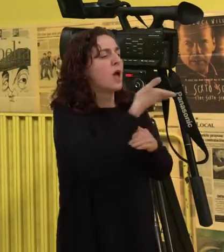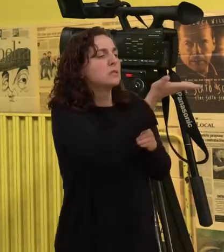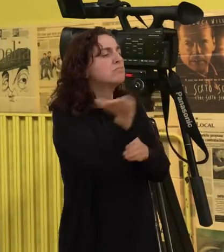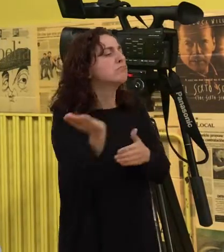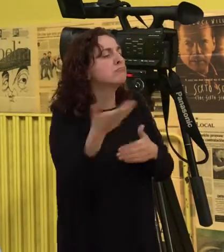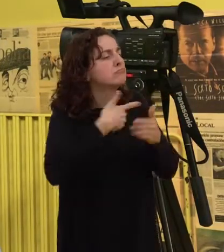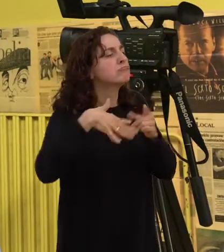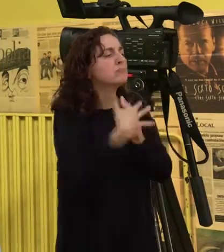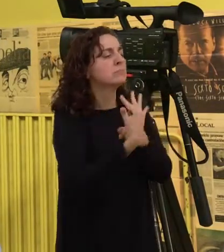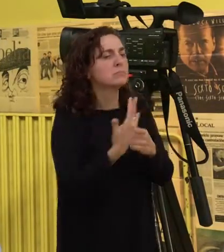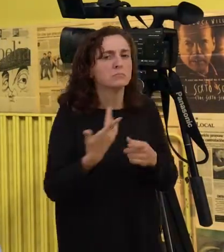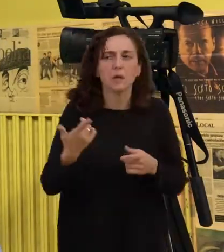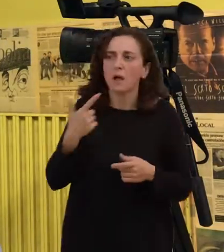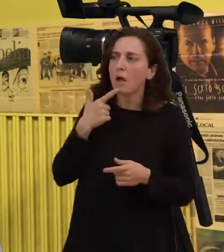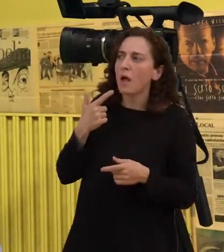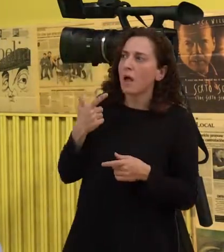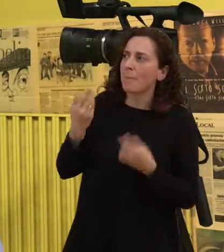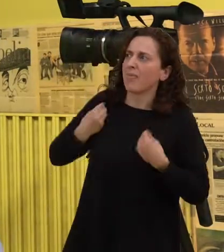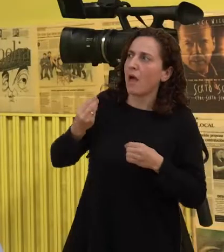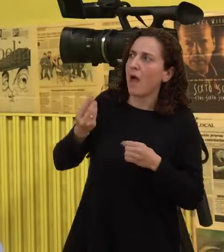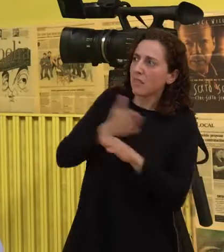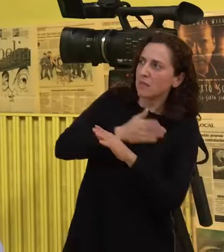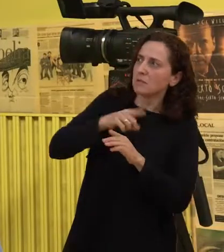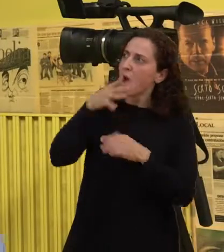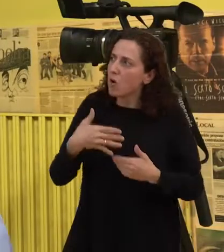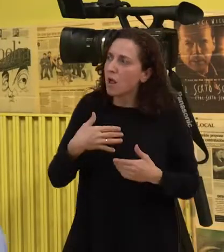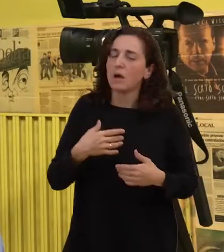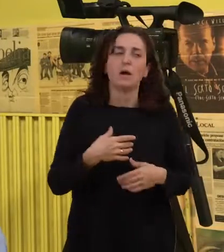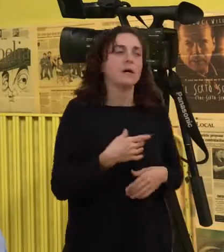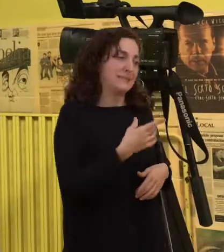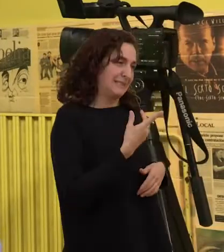de antes agora por suposto bueno pois